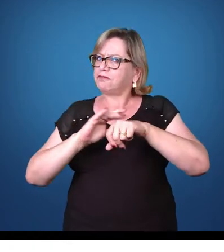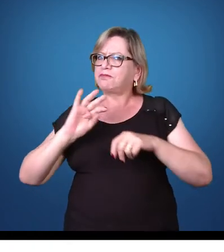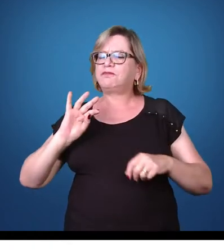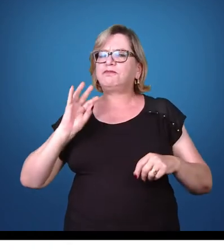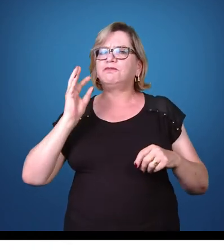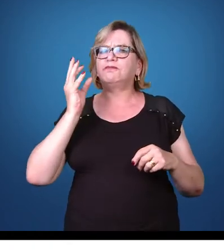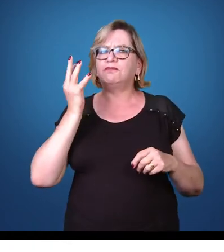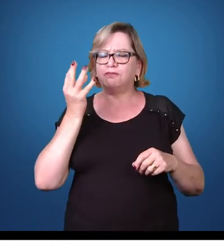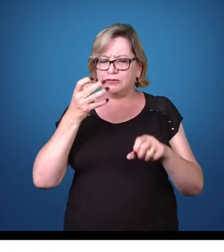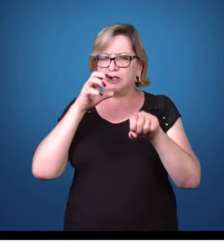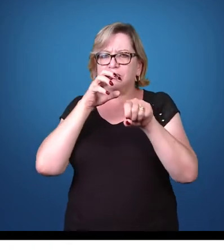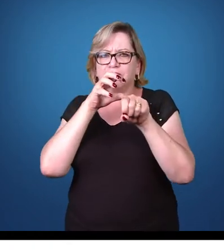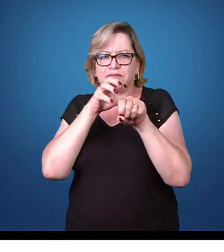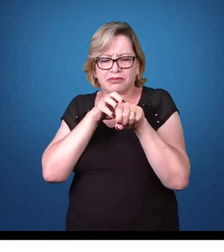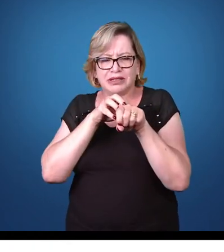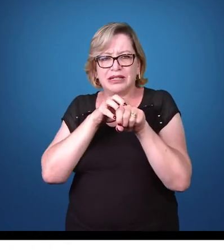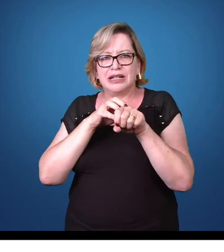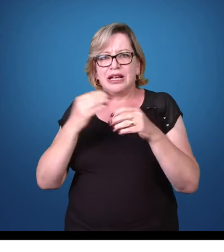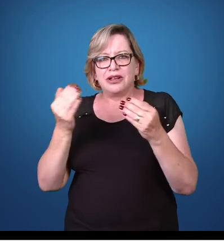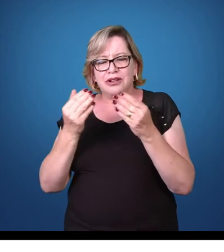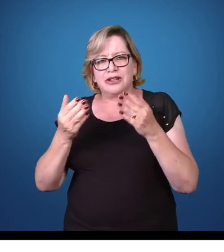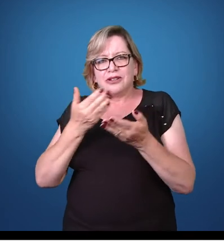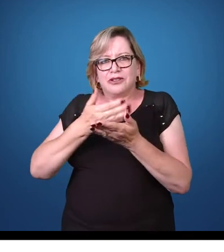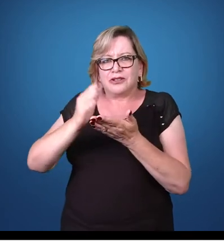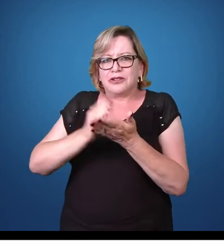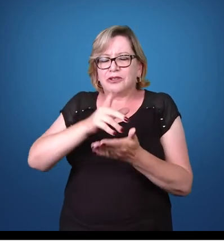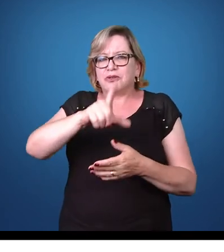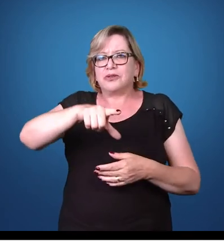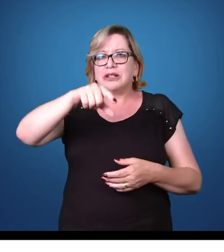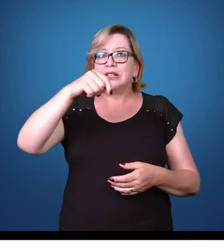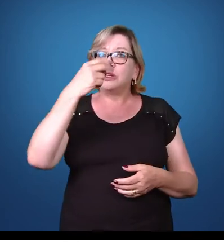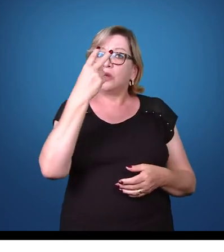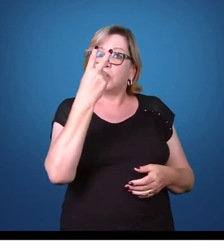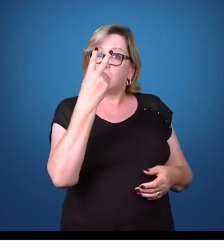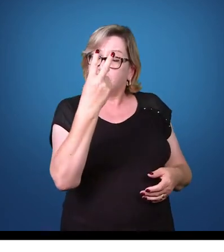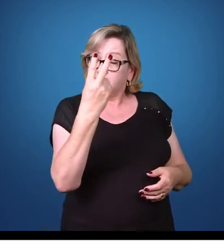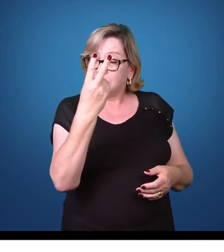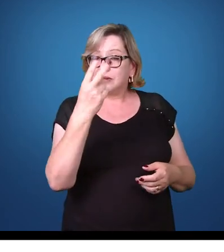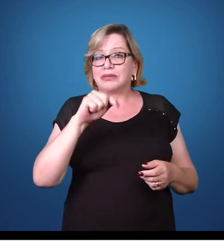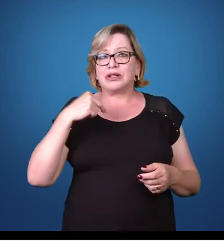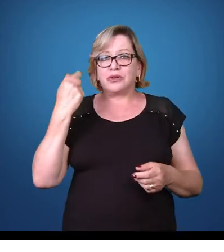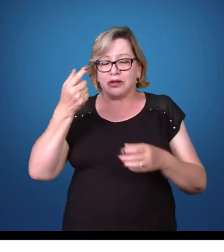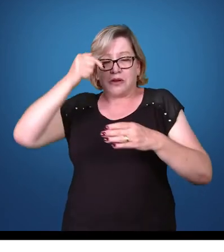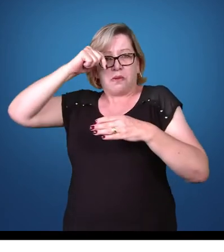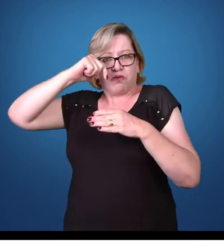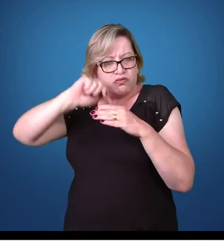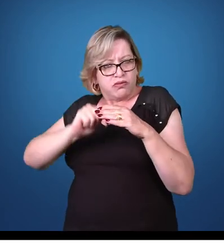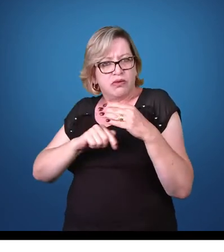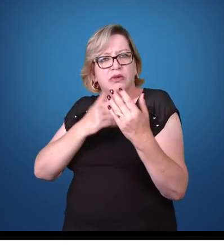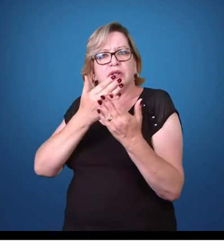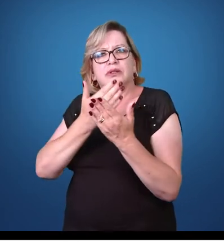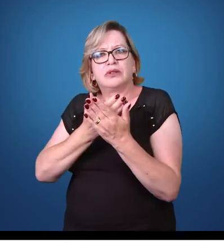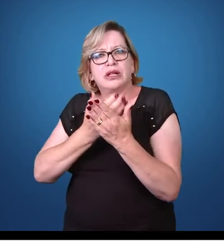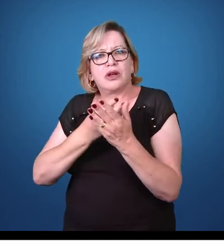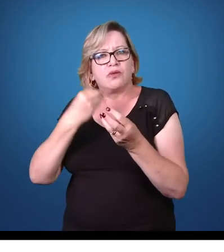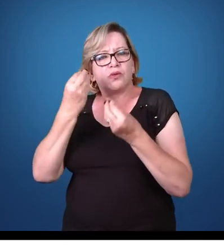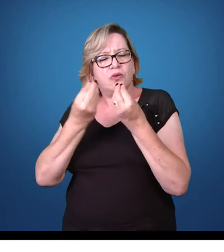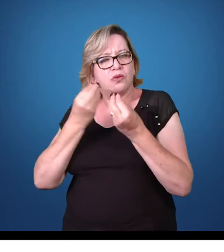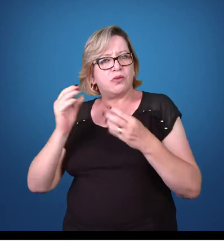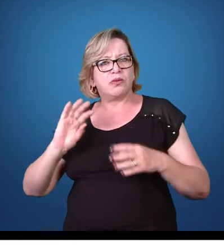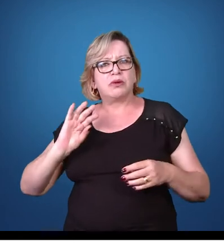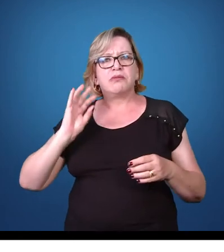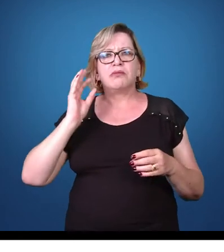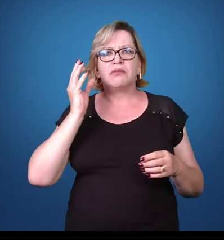causadas por protozoários. Eu separei aqui pra gente duas doenças, pra gente estudar um pouquinho mais a fundo o ciclo de vida delas,